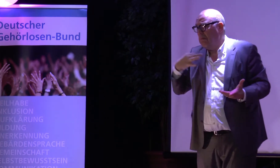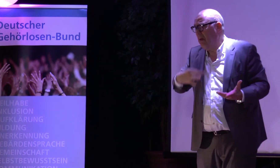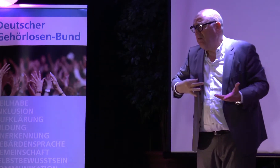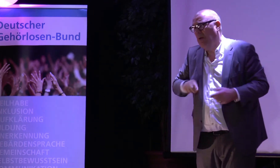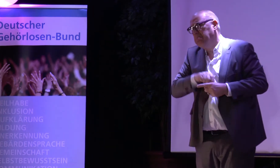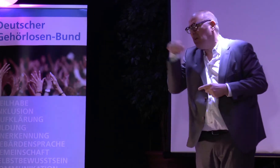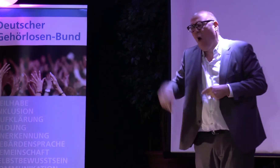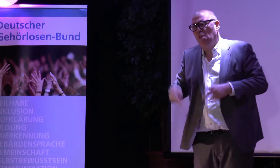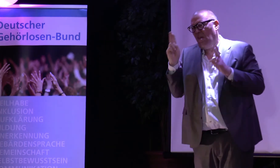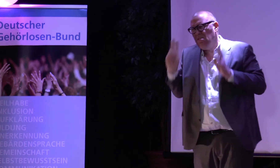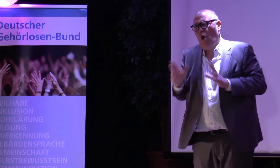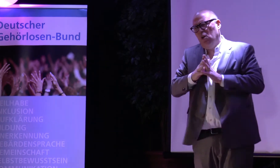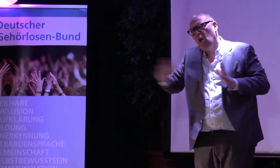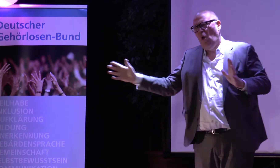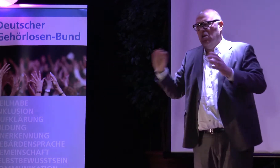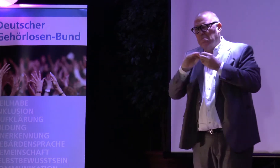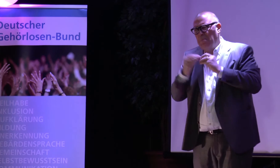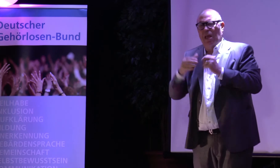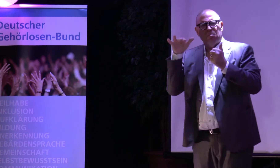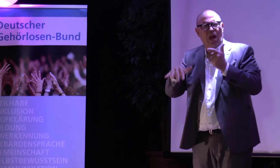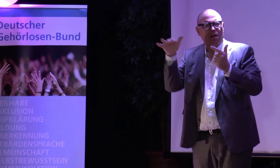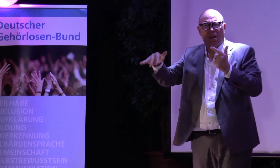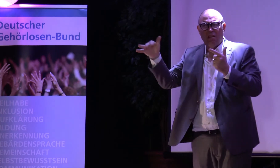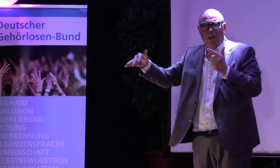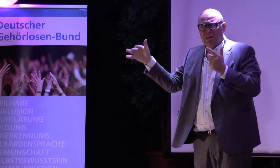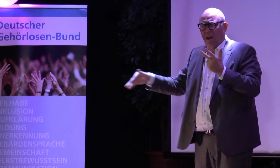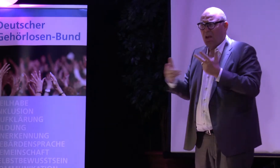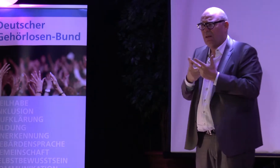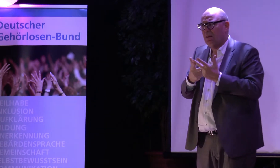privaten Bereich ist es heute aber immer noch ein großes Problem, eine große Lücke.